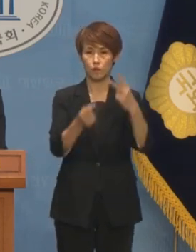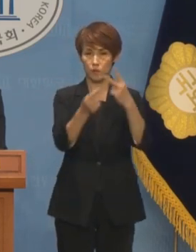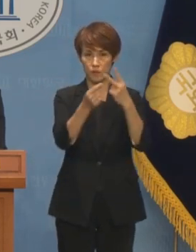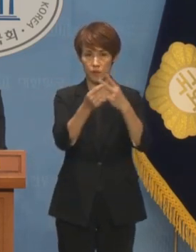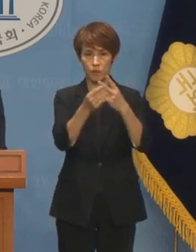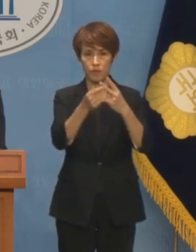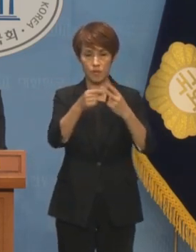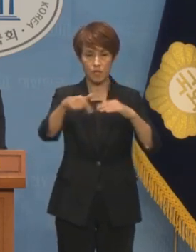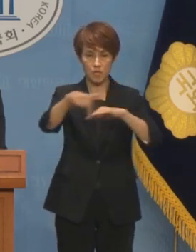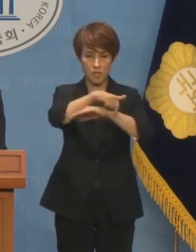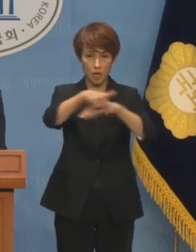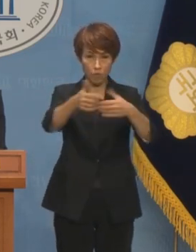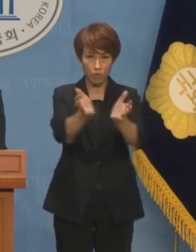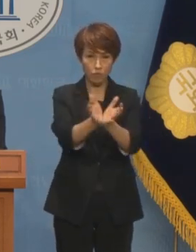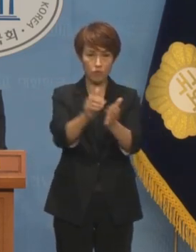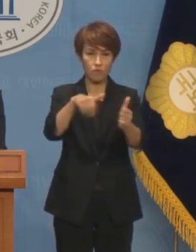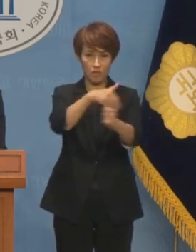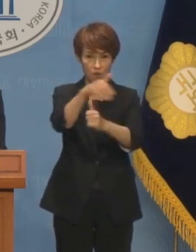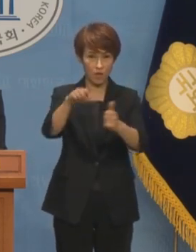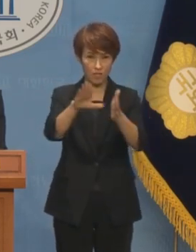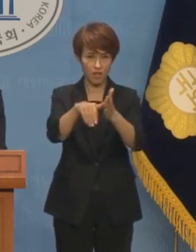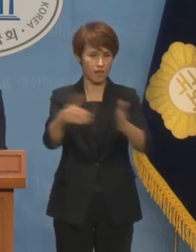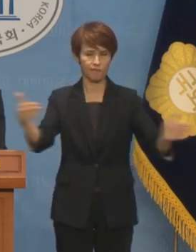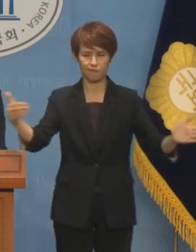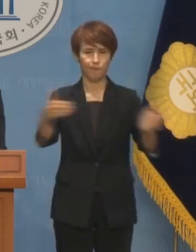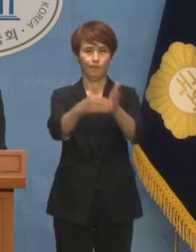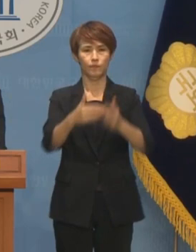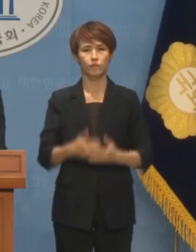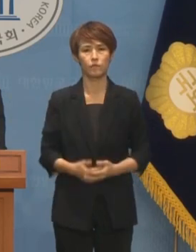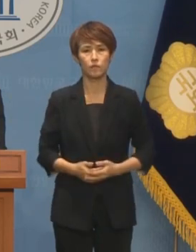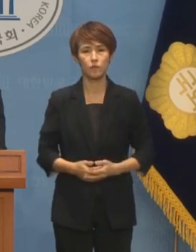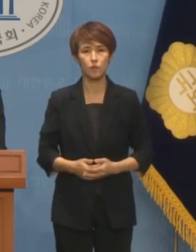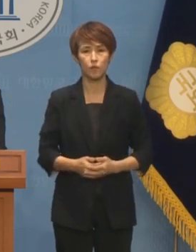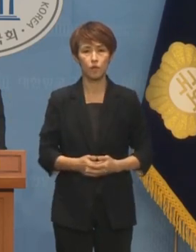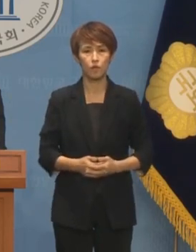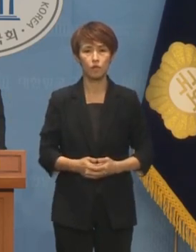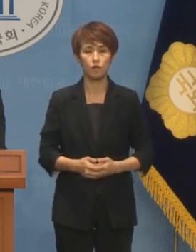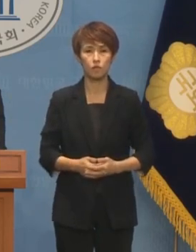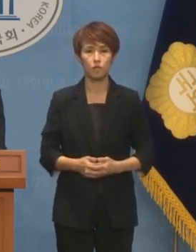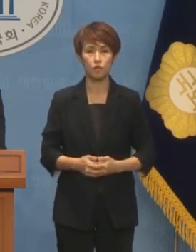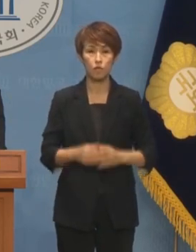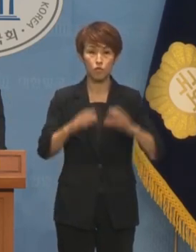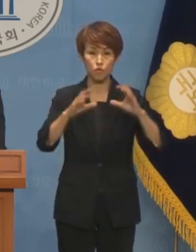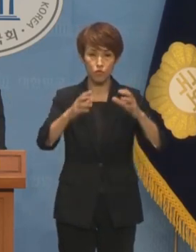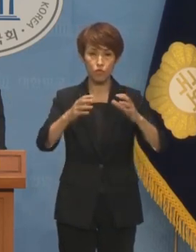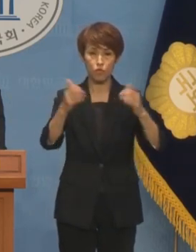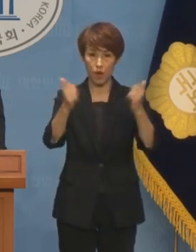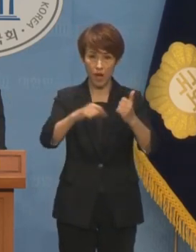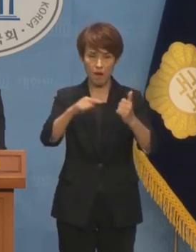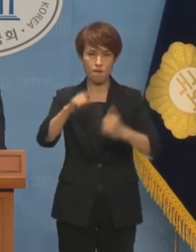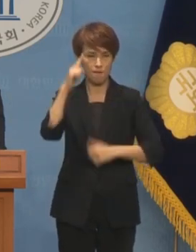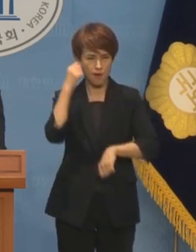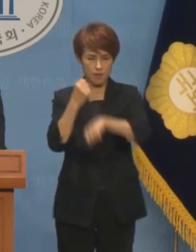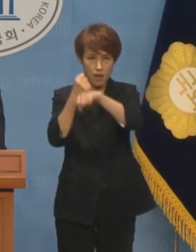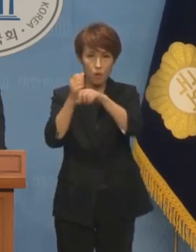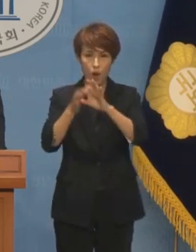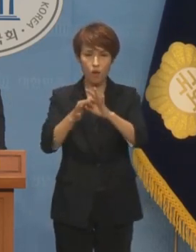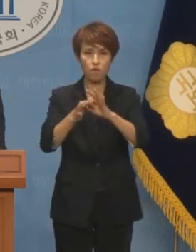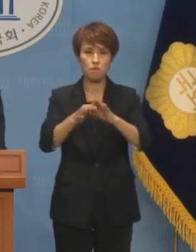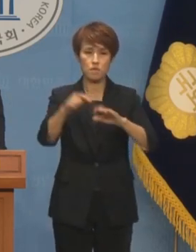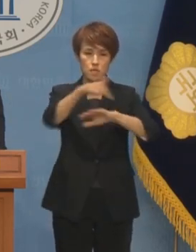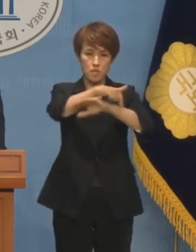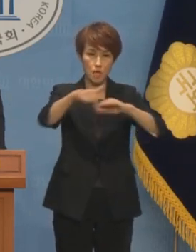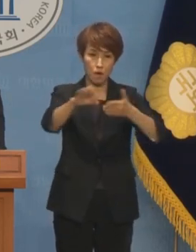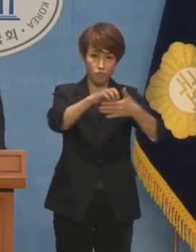기재부 상황 시대를 끝내겠습니다. 국회의 R&D 예산 견제 권한을 강화해 기재부가 마음대로